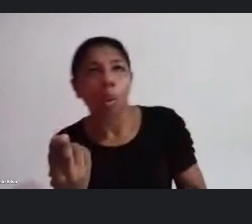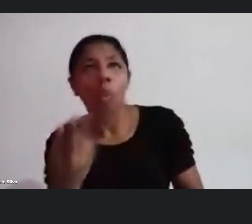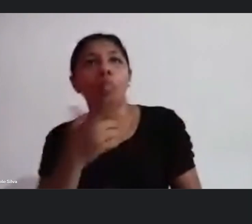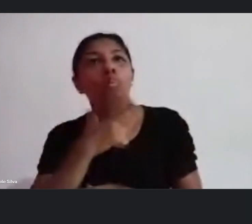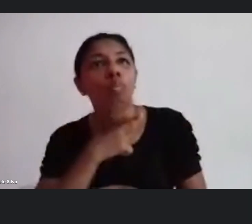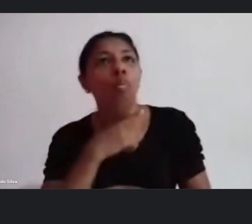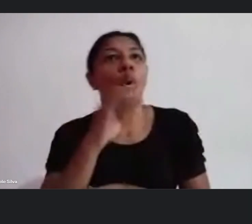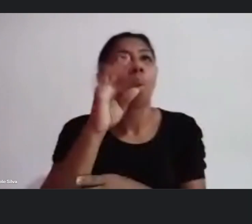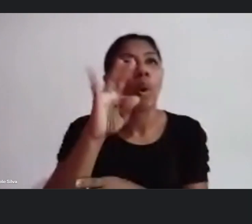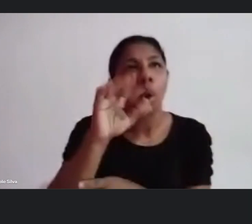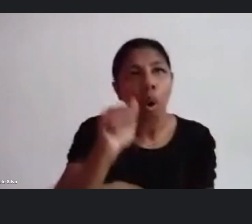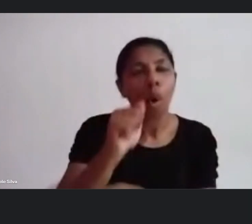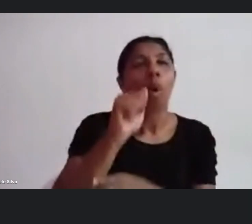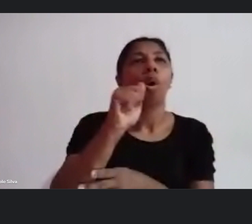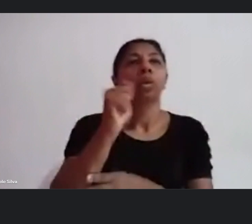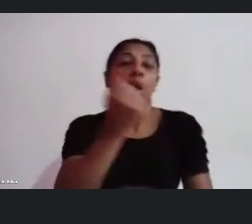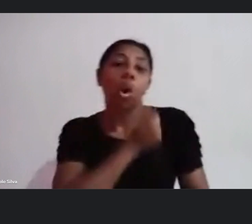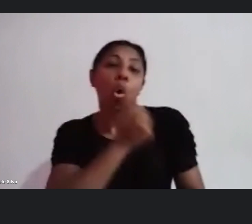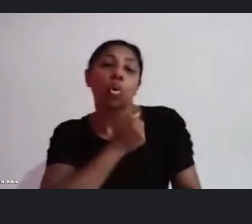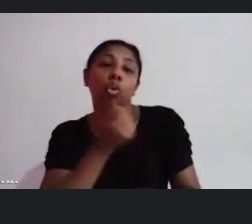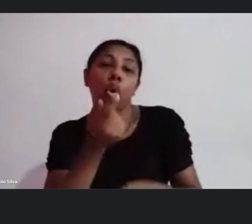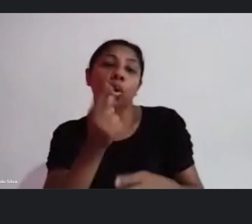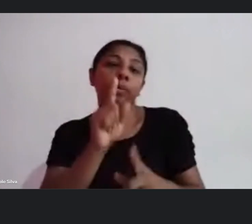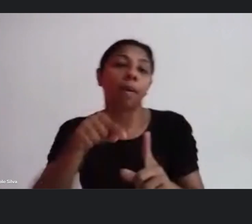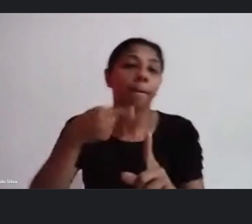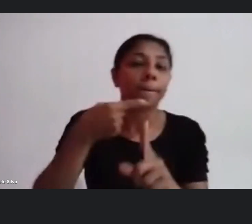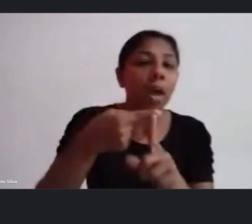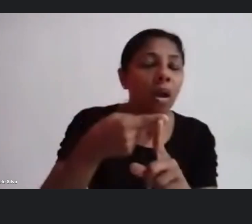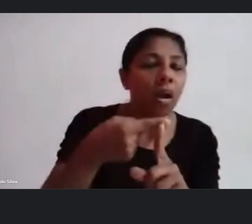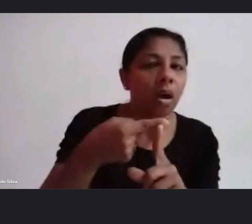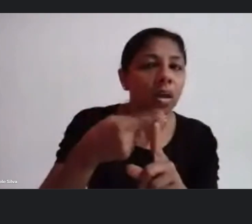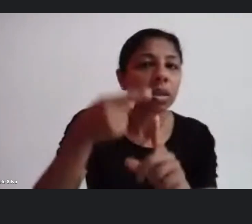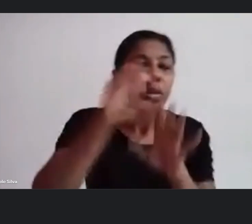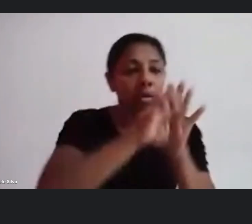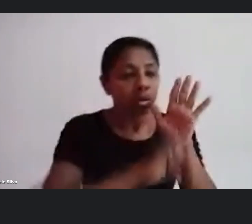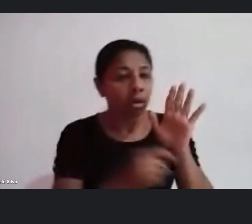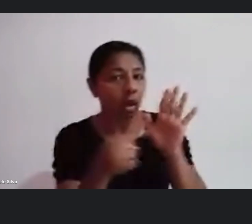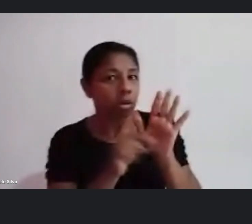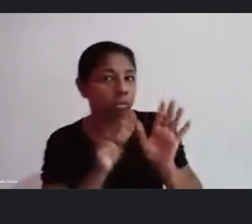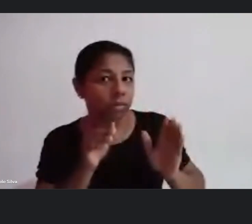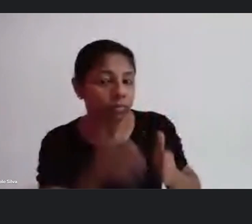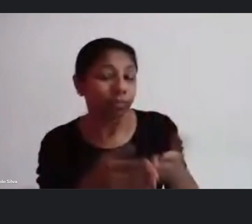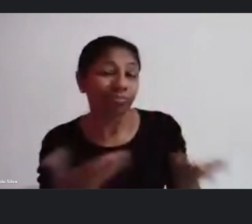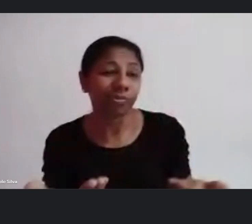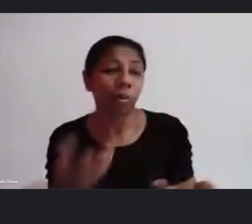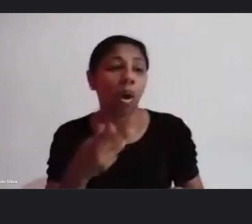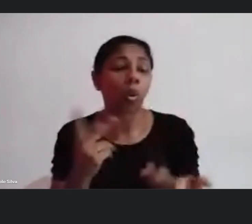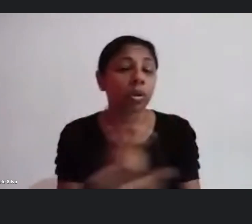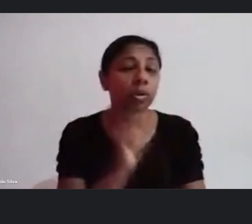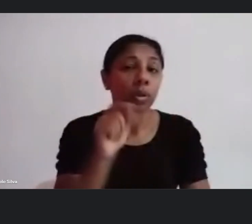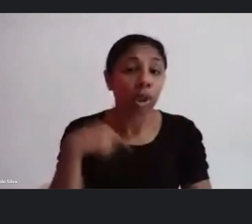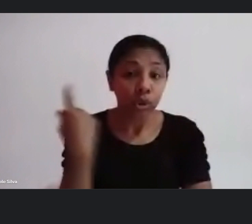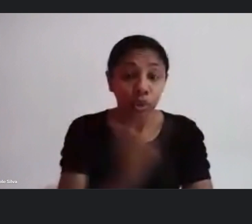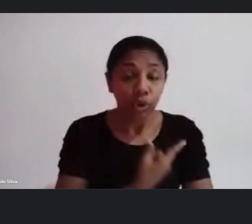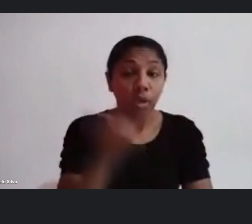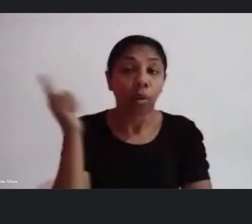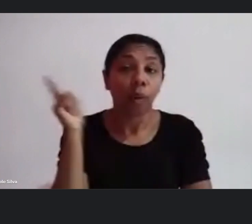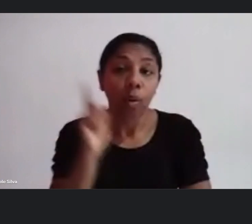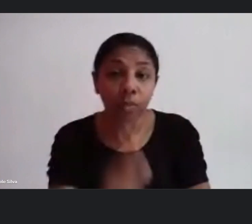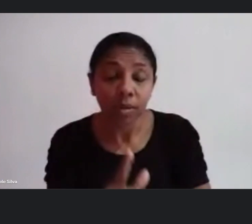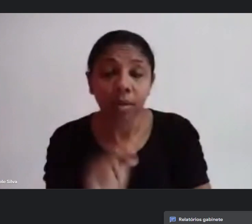extra dentro de editais já existentes porque o que acontece a gente consegue migrar